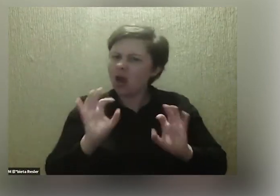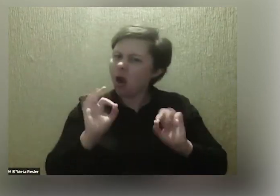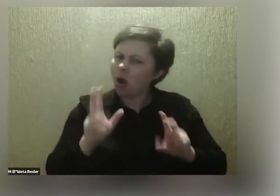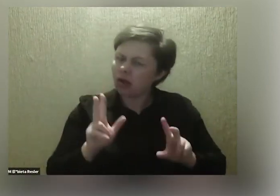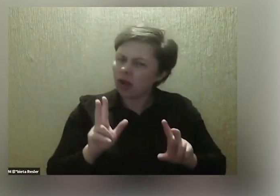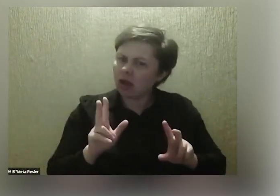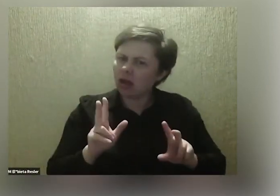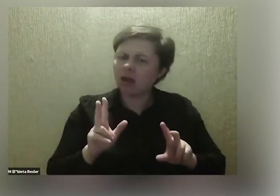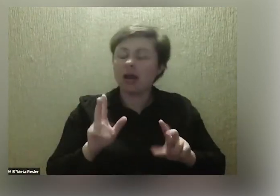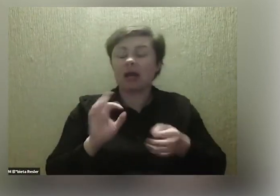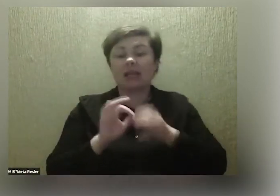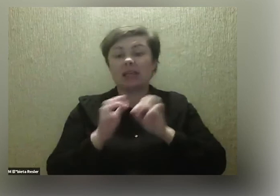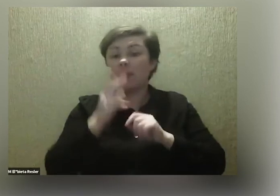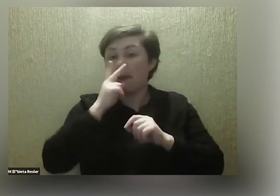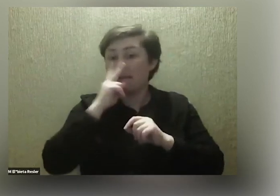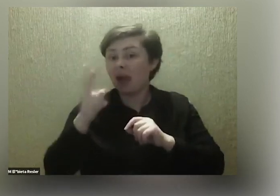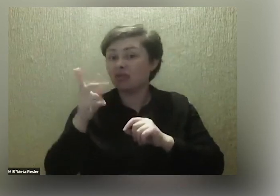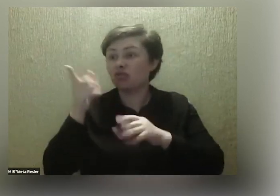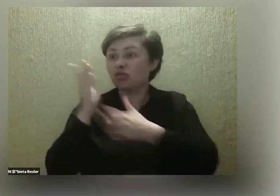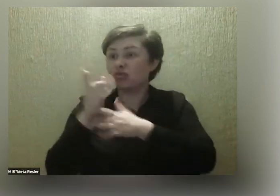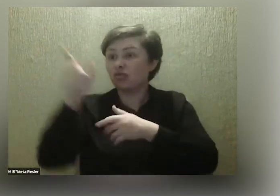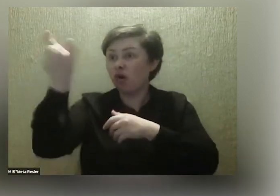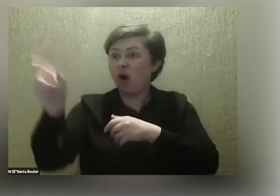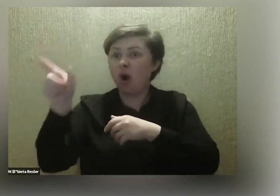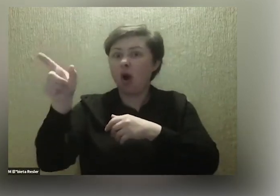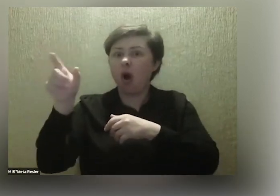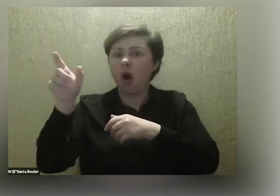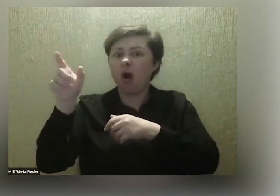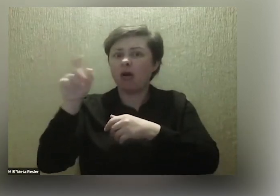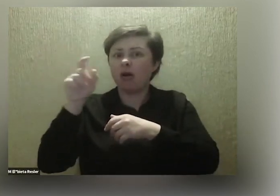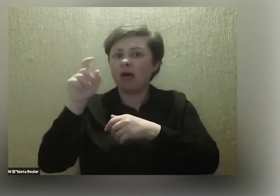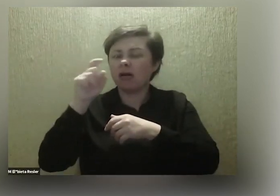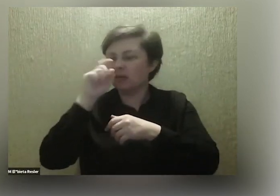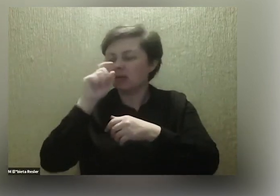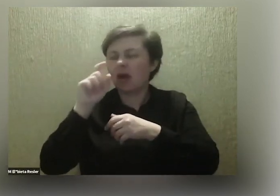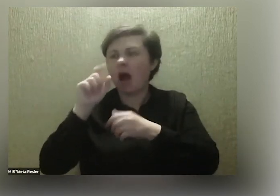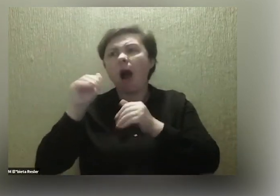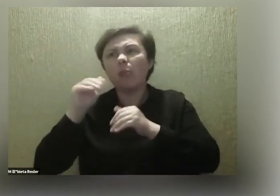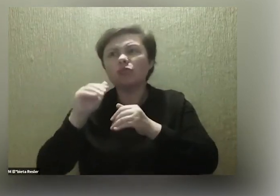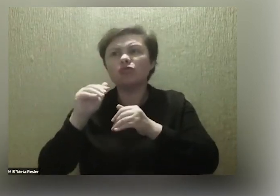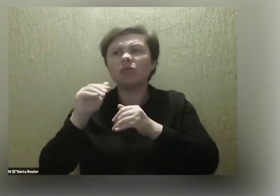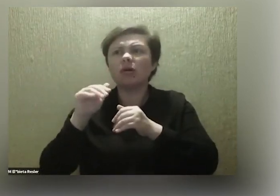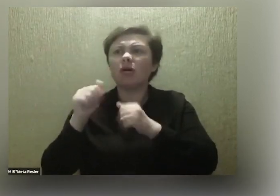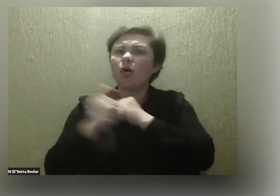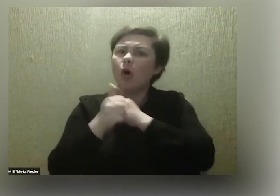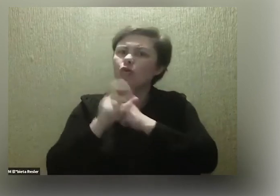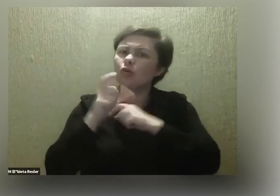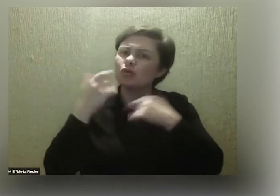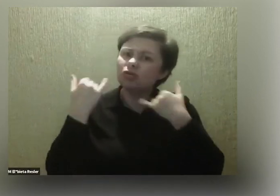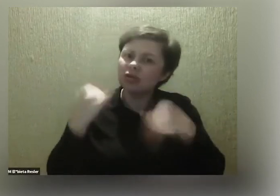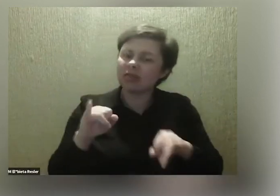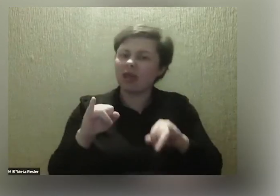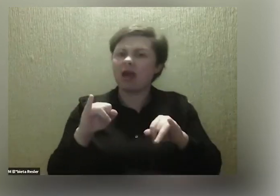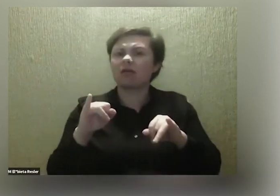gdybym patrzył na to z ich perspektywy, to pewnie im chodzi o to. A może oni